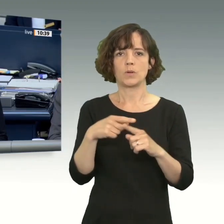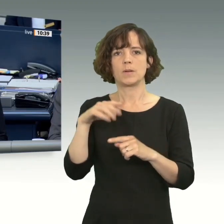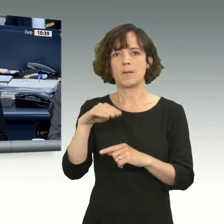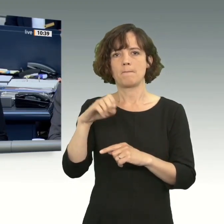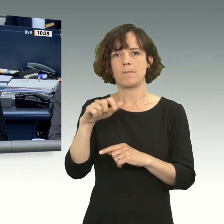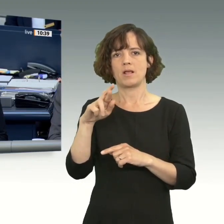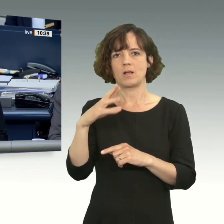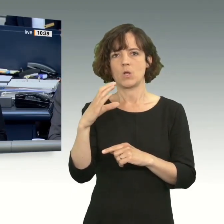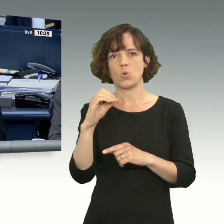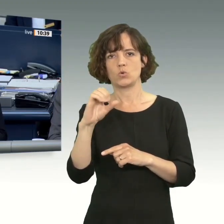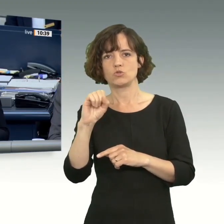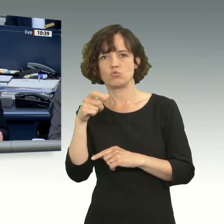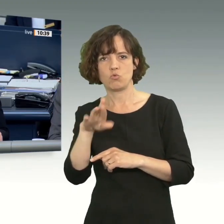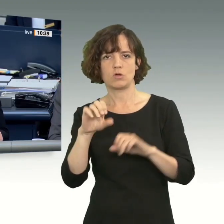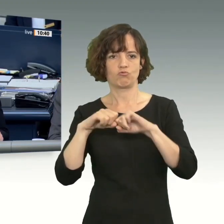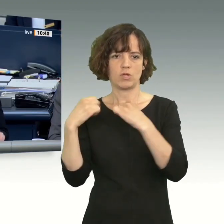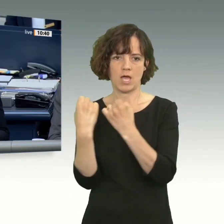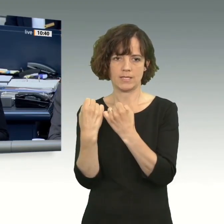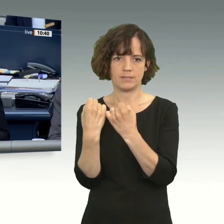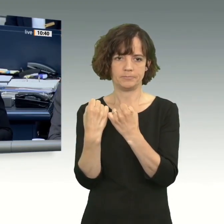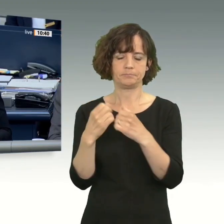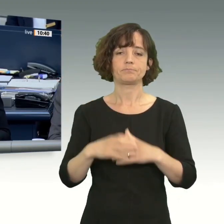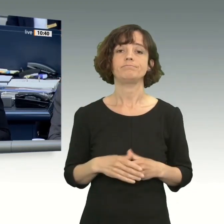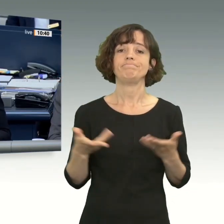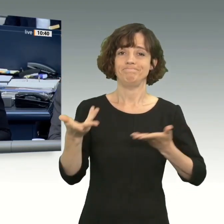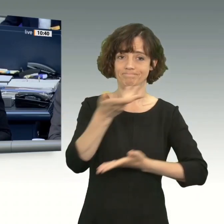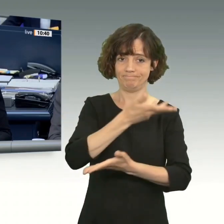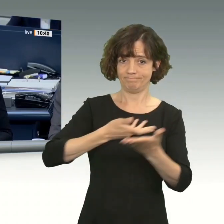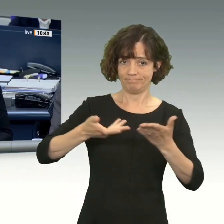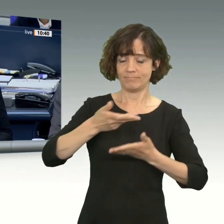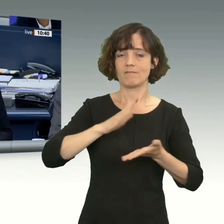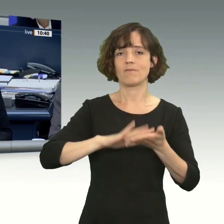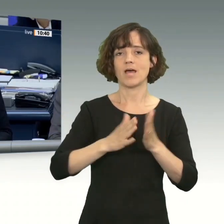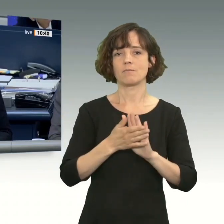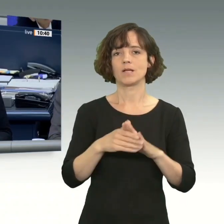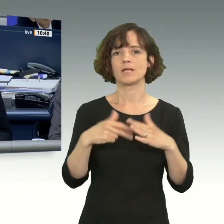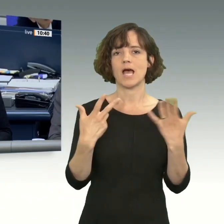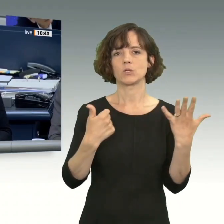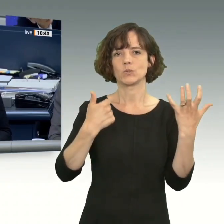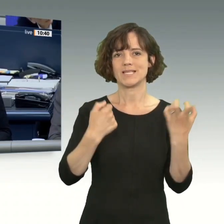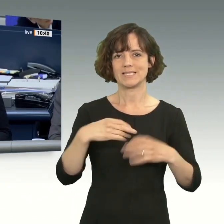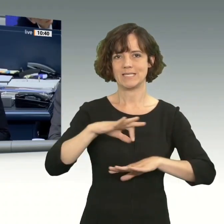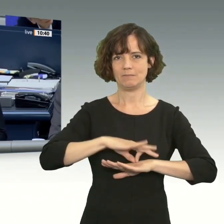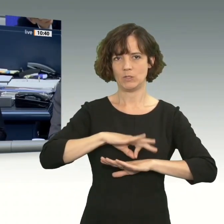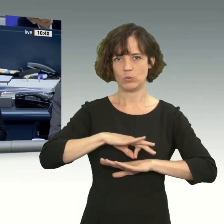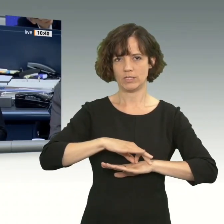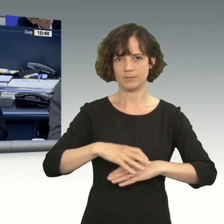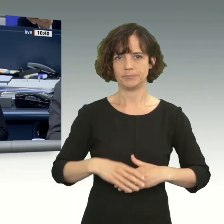und den Mercosur-Staaten. Für die Aussprache wurde eine Dauer von 68 Minuten